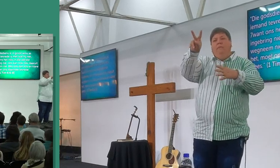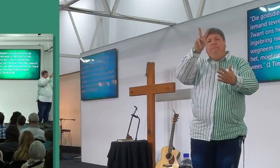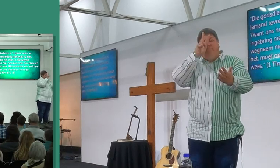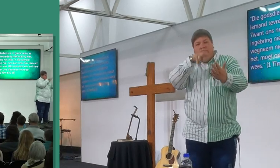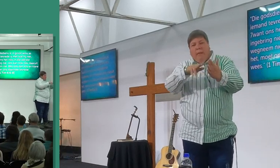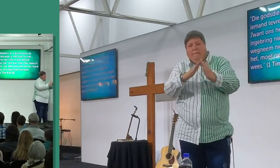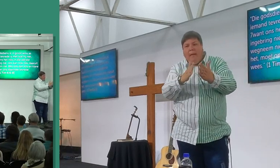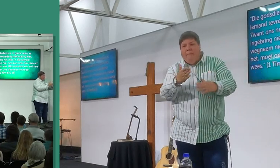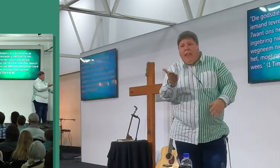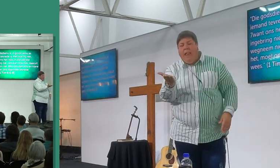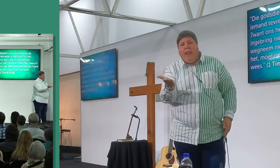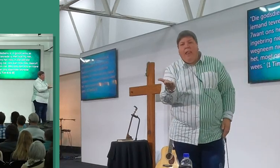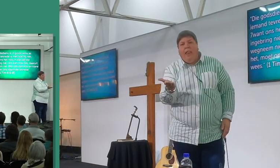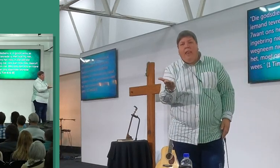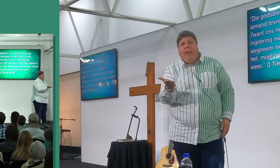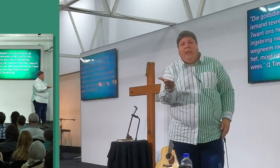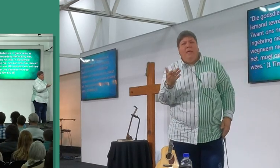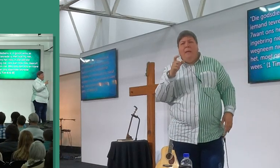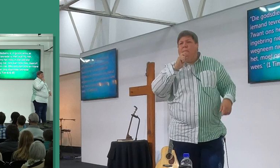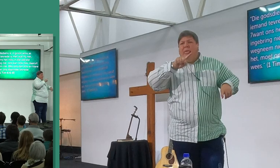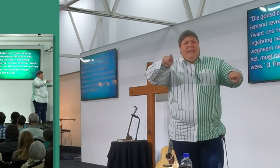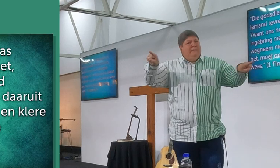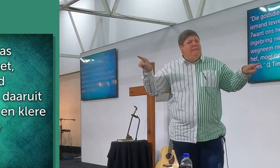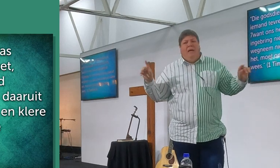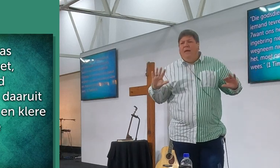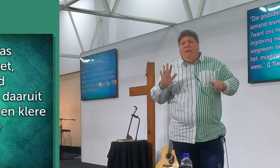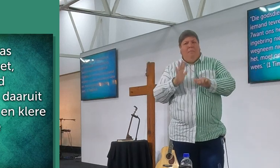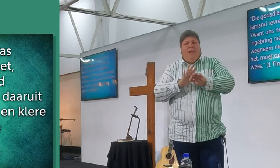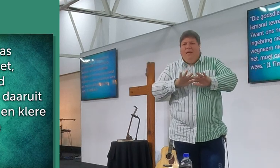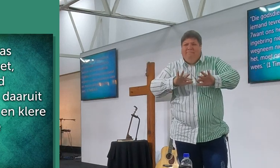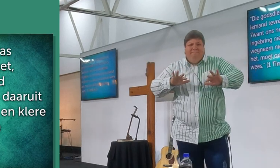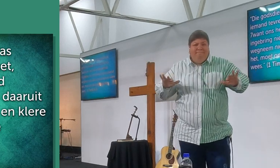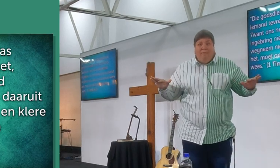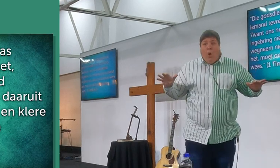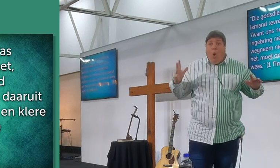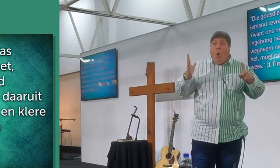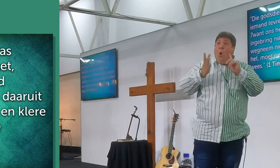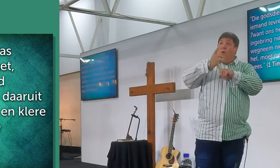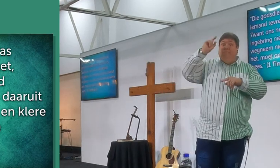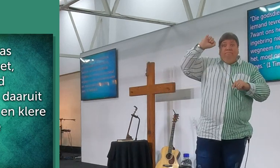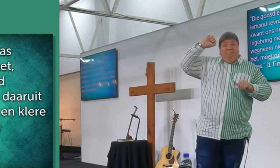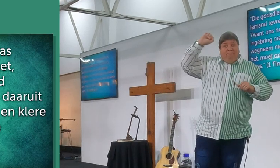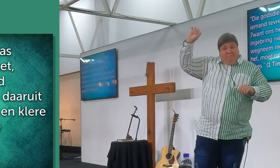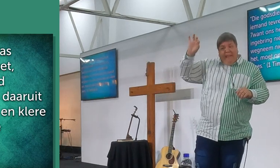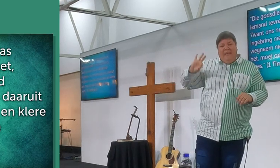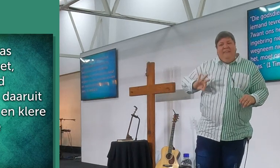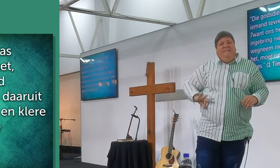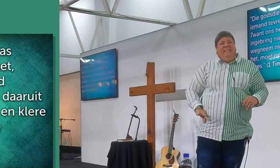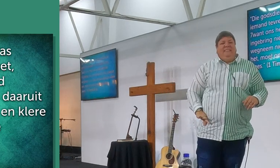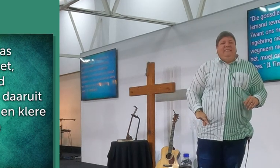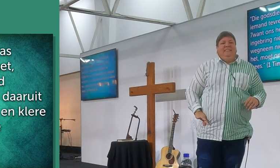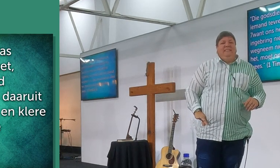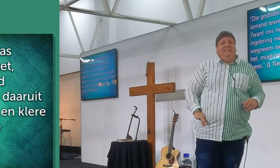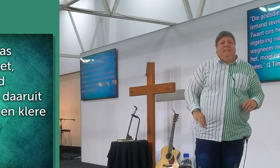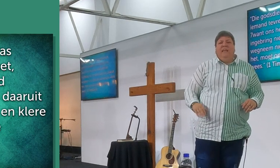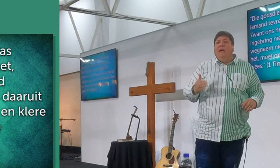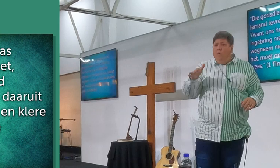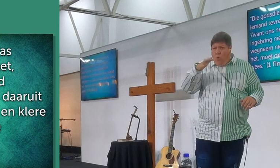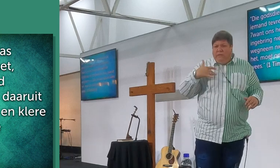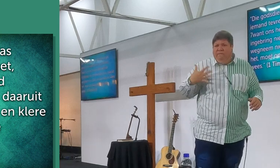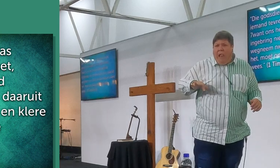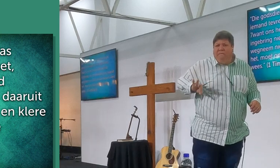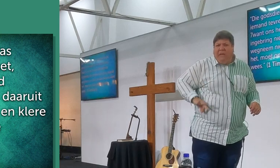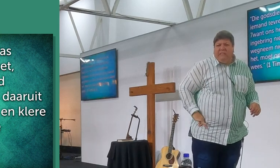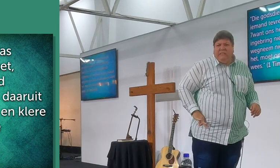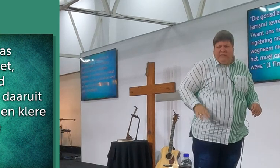en dan besef jy, ons praat nou van wat hier aangaan, ok, so hierdie godsdienst is een groot wens, as iemand tevrede is met wat hy het, nou wie wil nie groot wens maak nie,